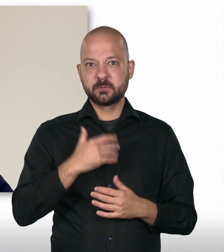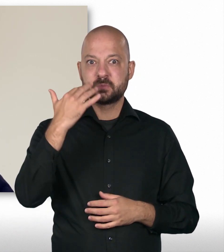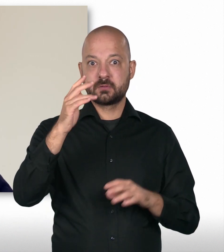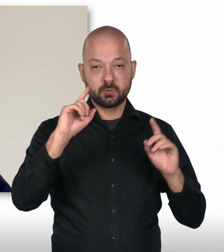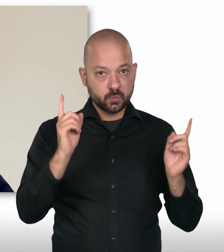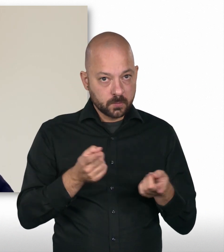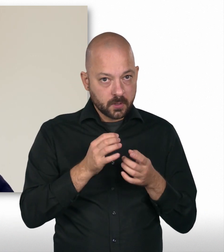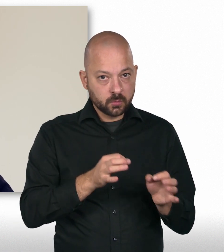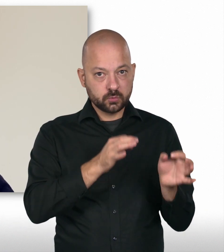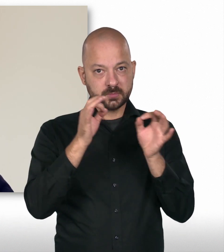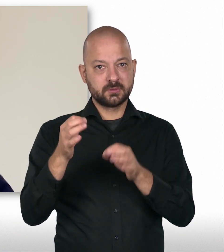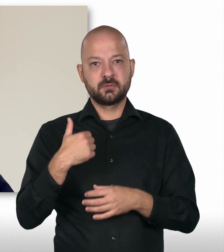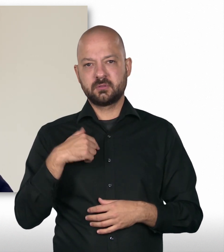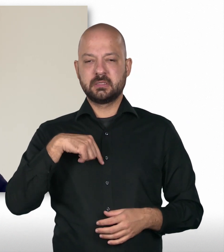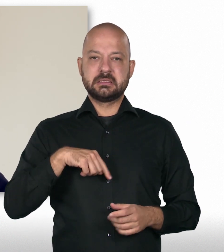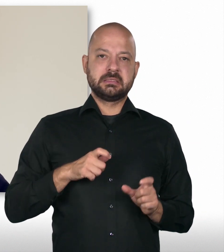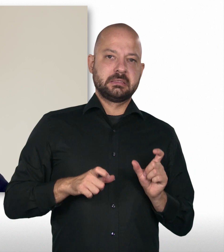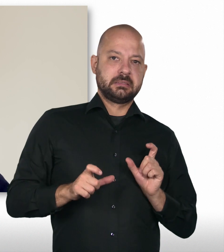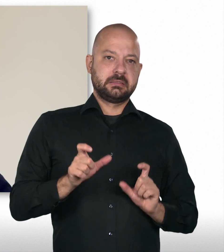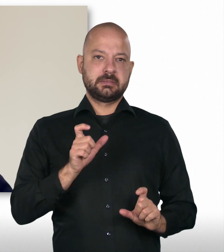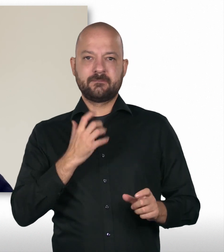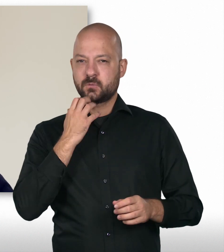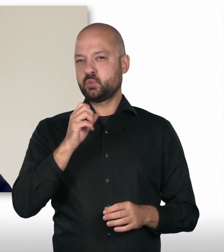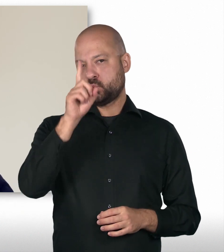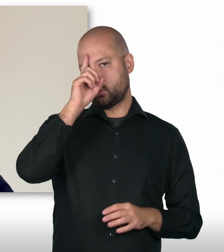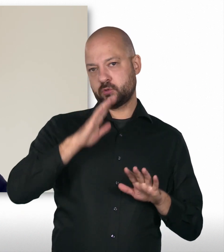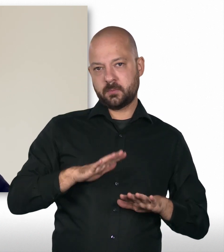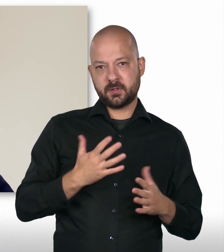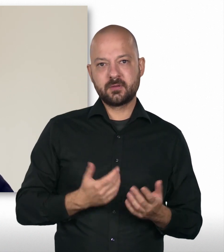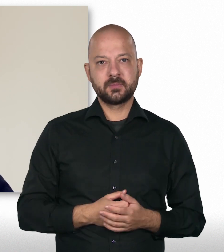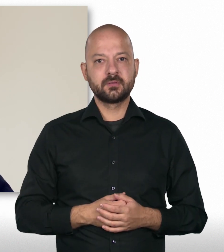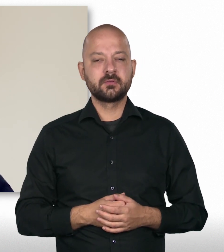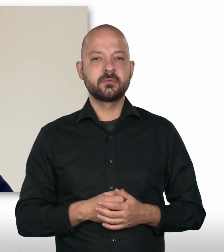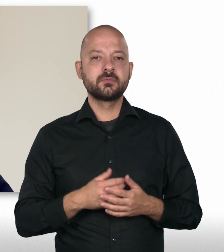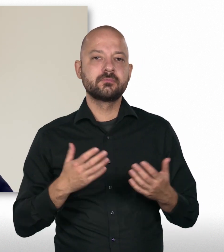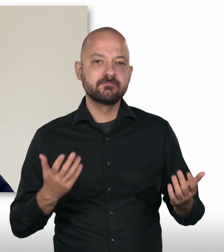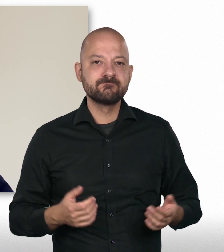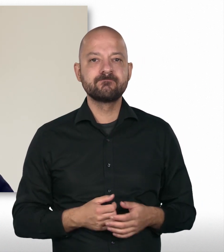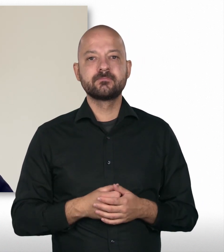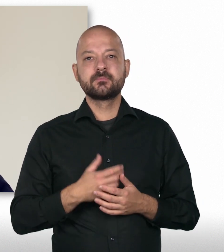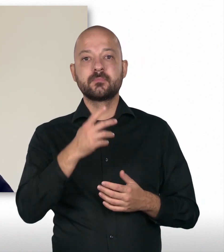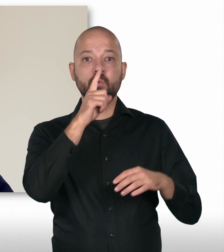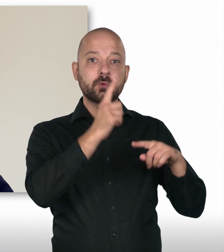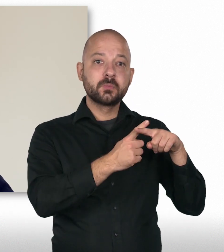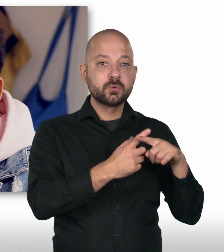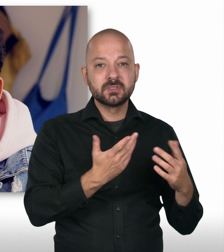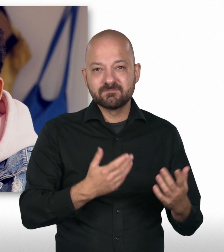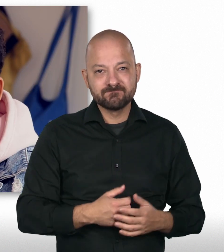später, als wir nochmal umziehen sollten, da war ich auch, habe ich mich dagegen gesträubt und wollte hier in Deutschland bleiben. Also es ist auch nicht immer nur